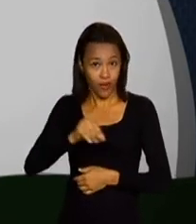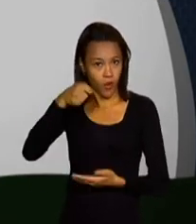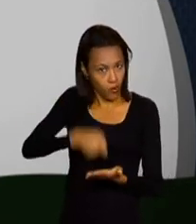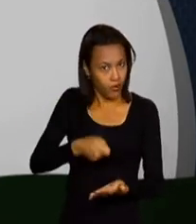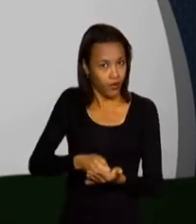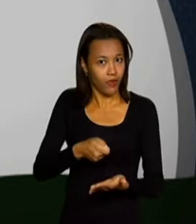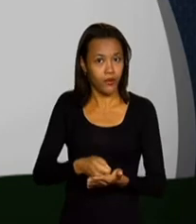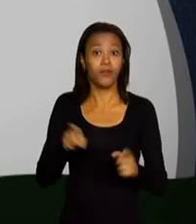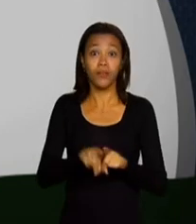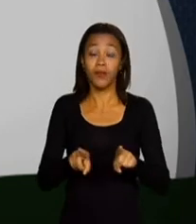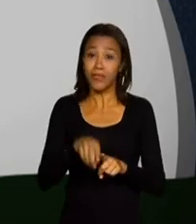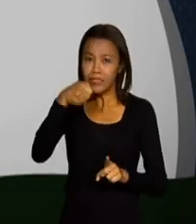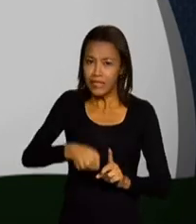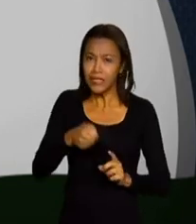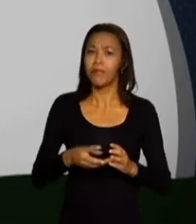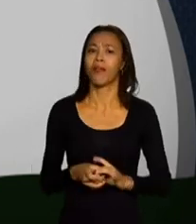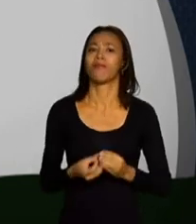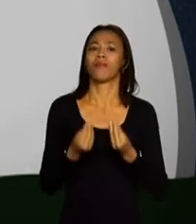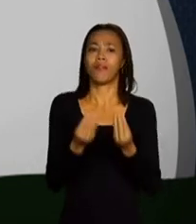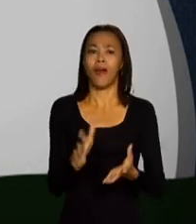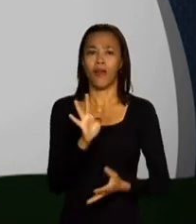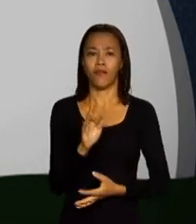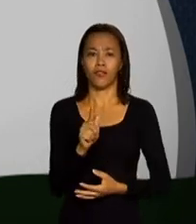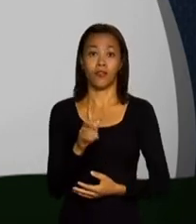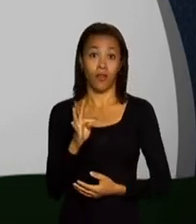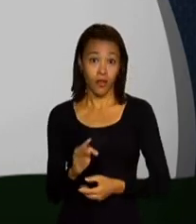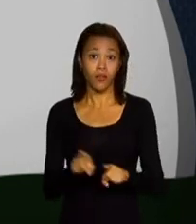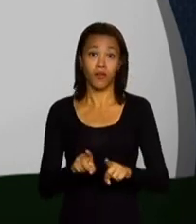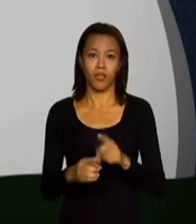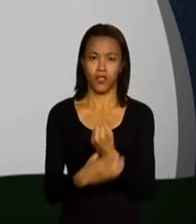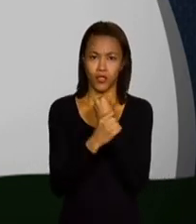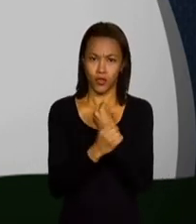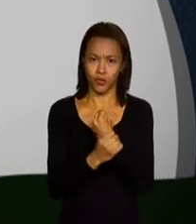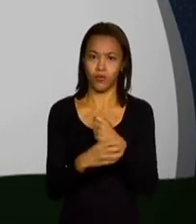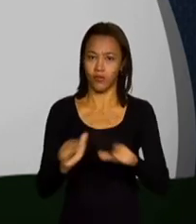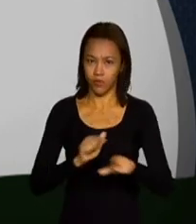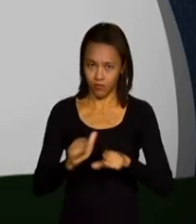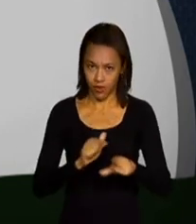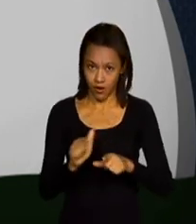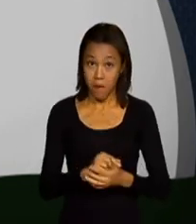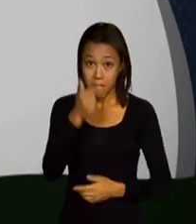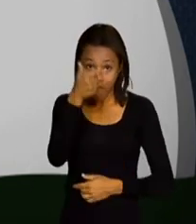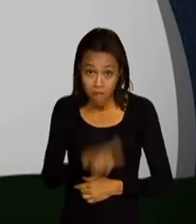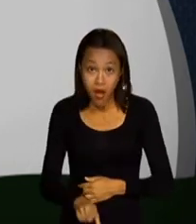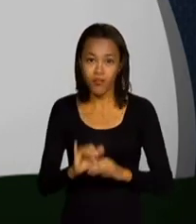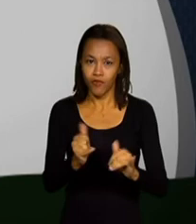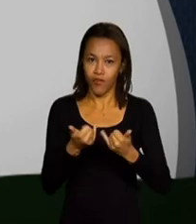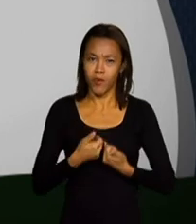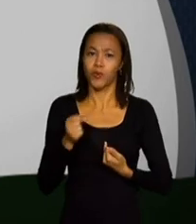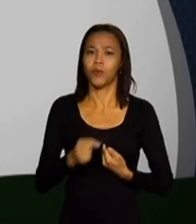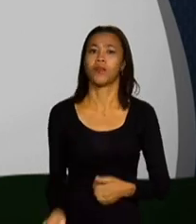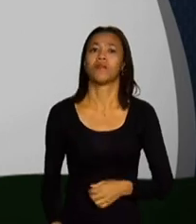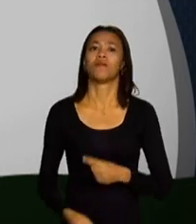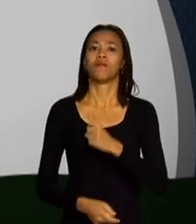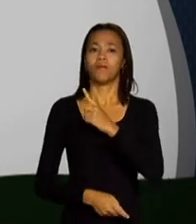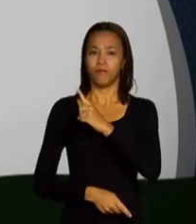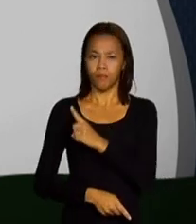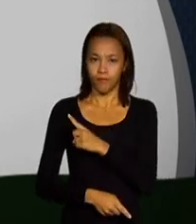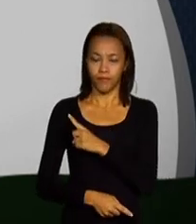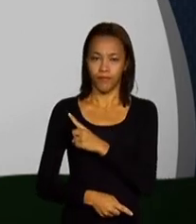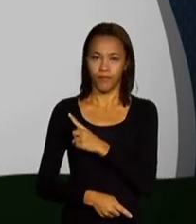obrigatório e exigido para a liberação do FGTS e do Seguro Desemprego. Mais informações no www